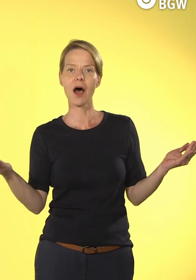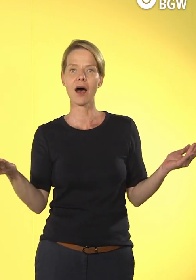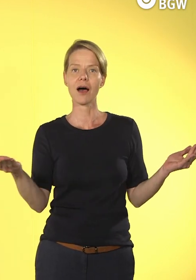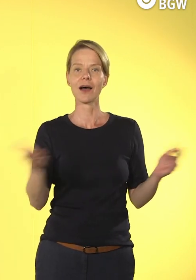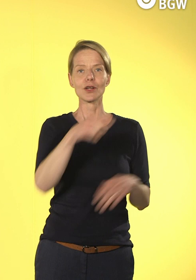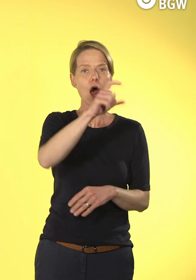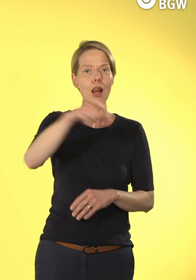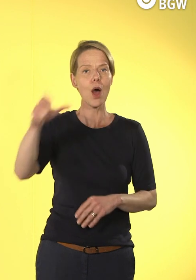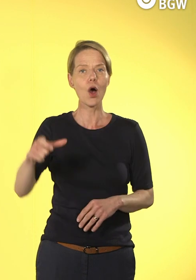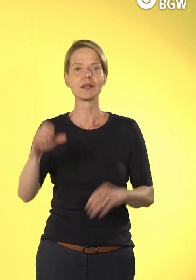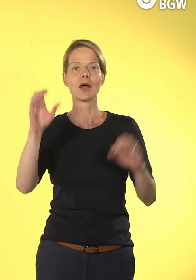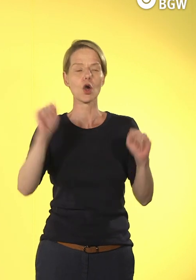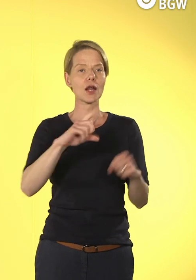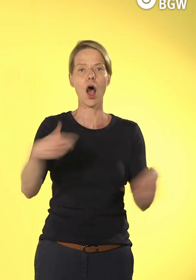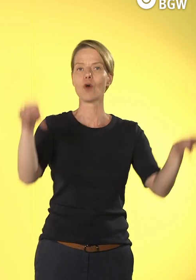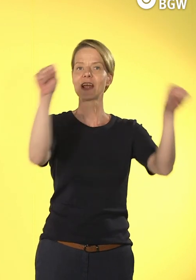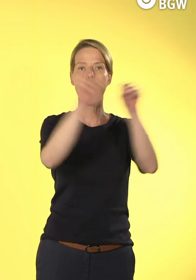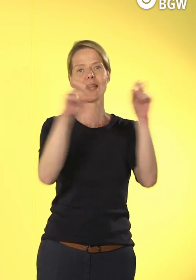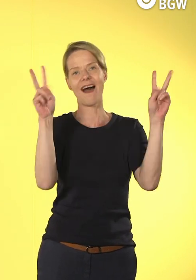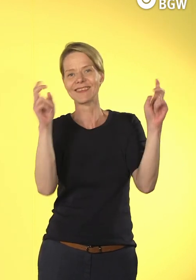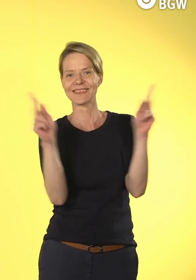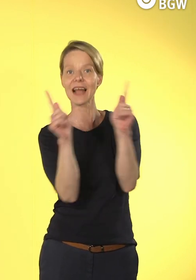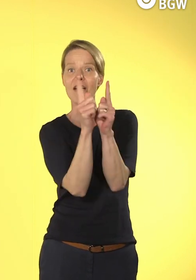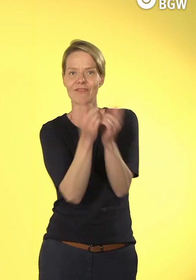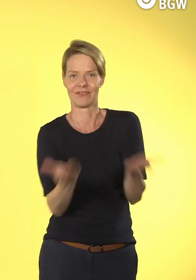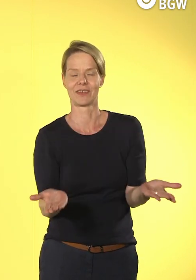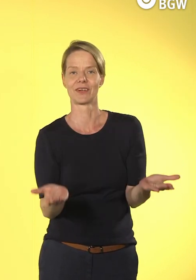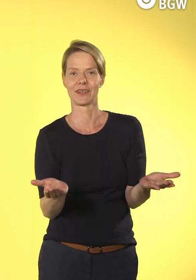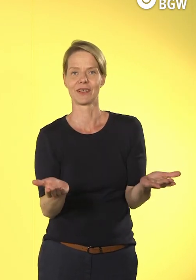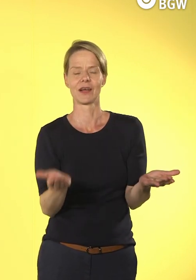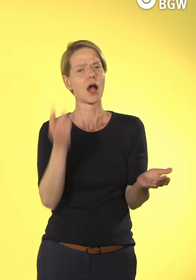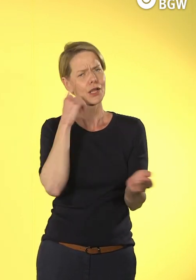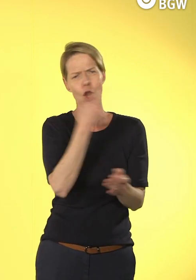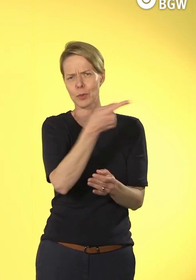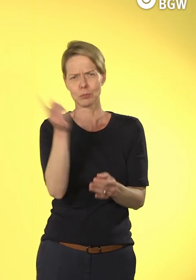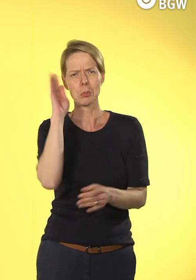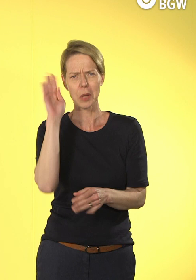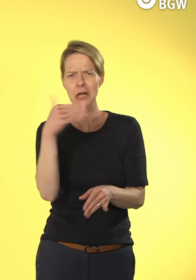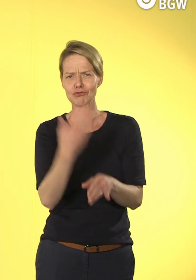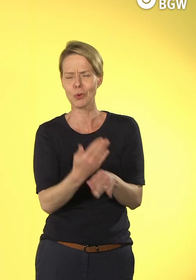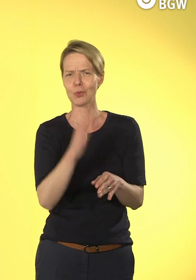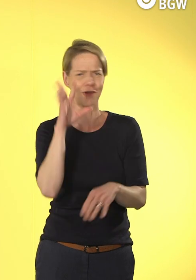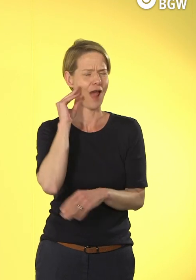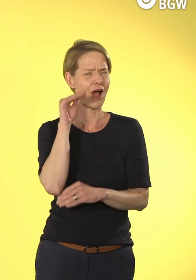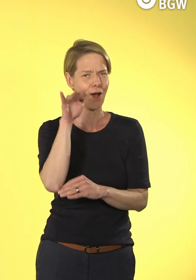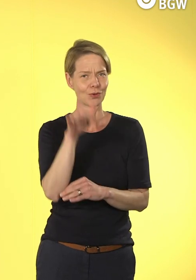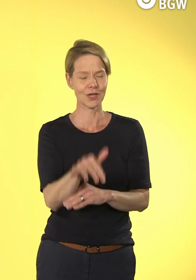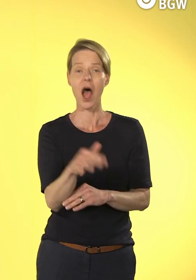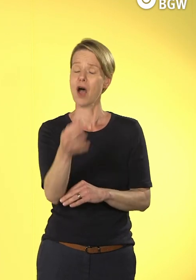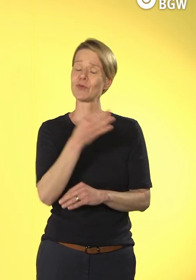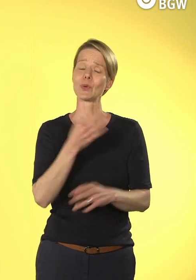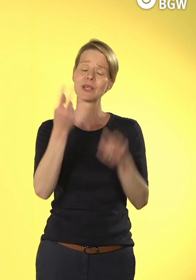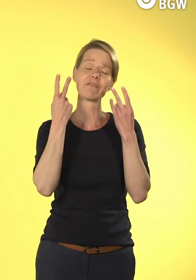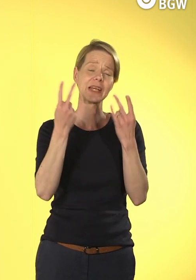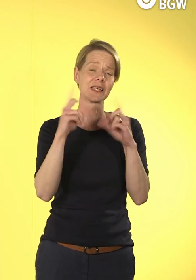virtuellen Raum. Ich denke, da hat jeder so seine Geschichten, die man dazu erzählen könnte und kennt, ist für uns ein wichtiges Thema,